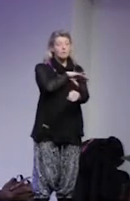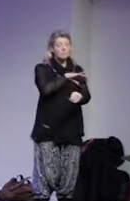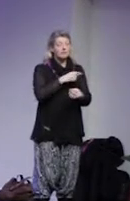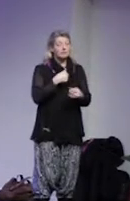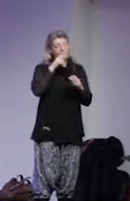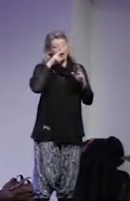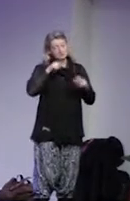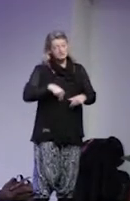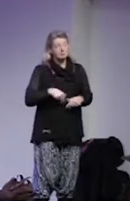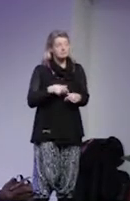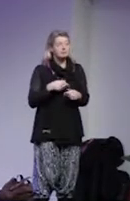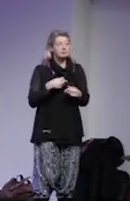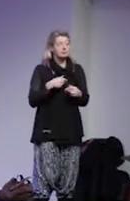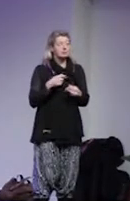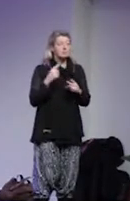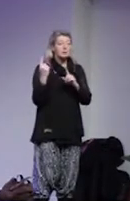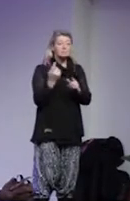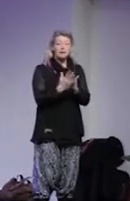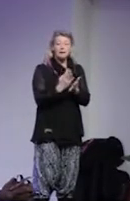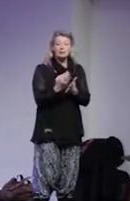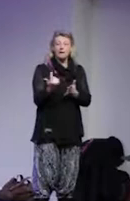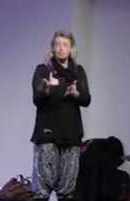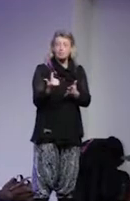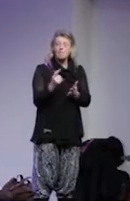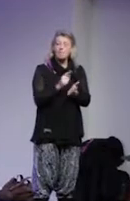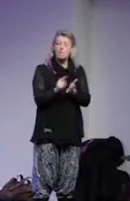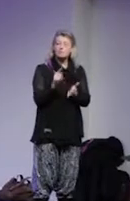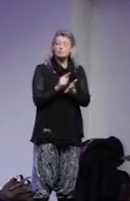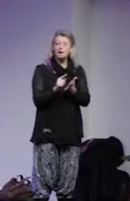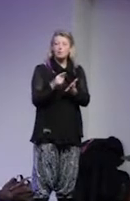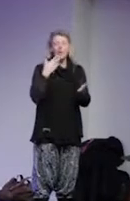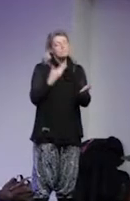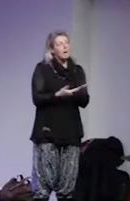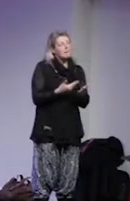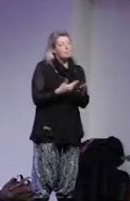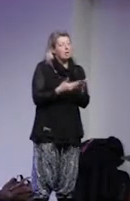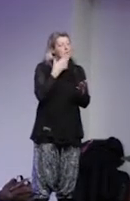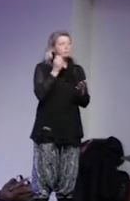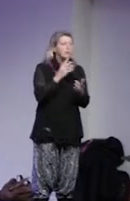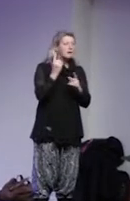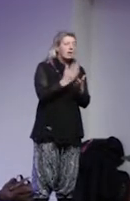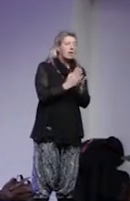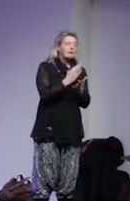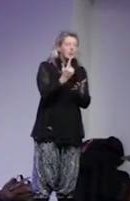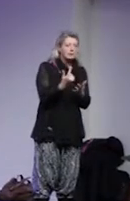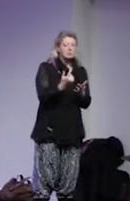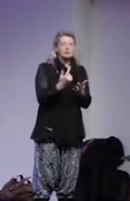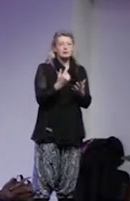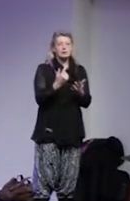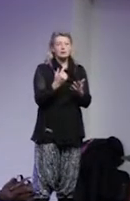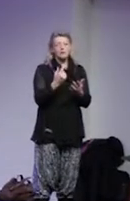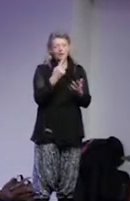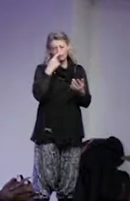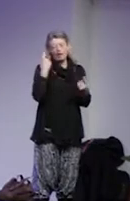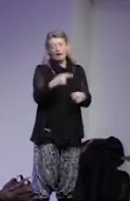vi har sett hur mänskliga rättigheter, man argumenterar ofta för att mänskliga rättigheter behöver stygga på foten när man